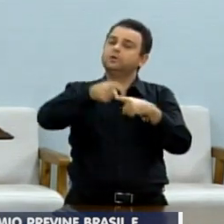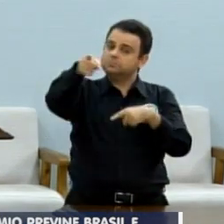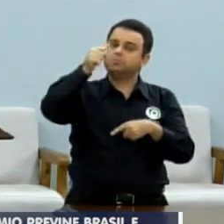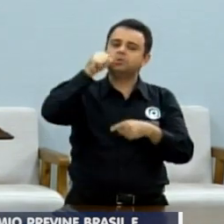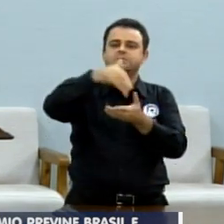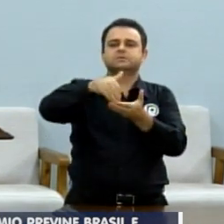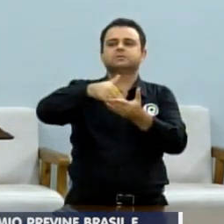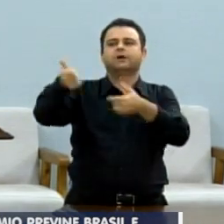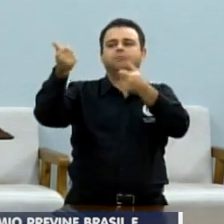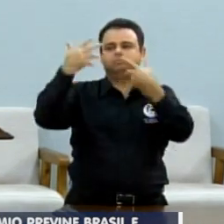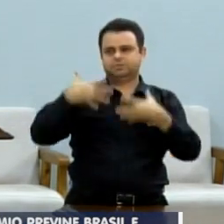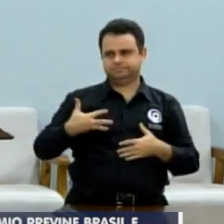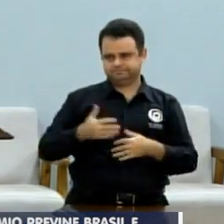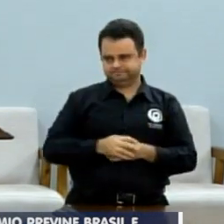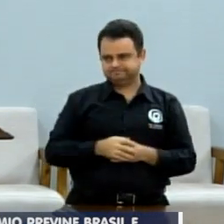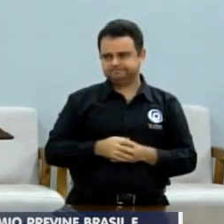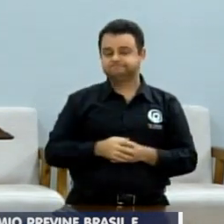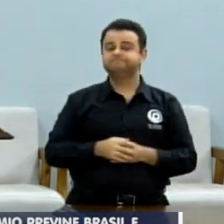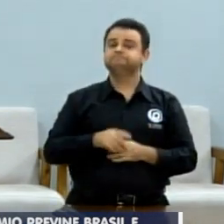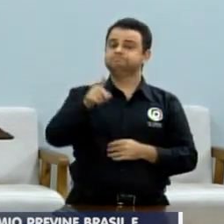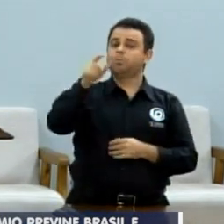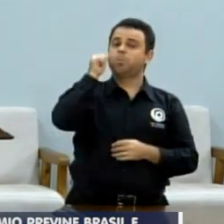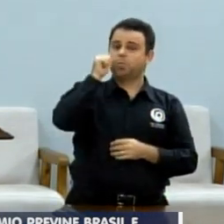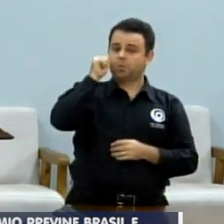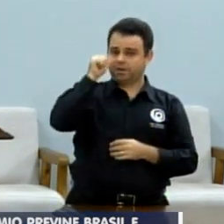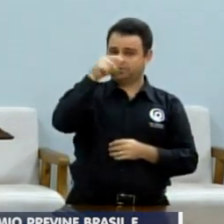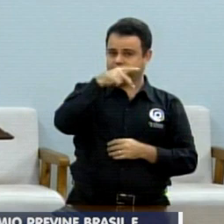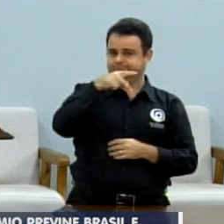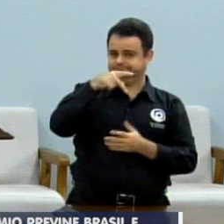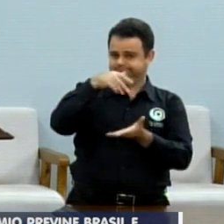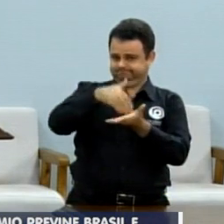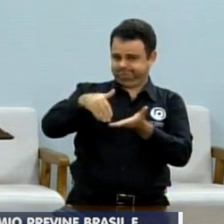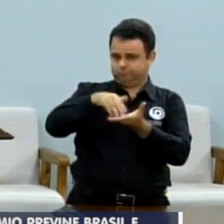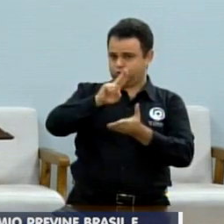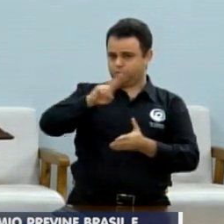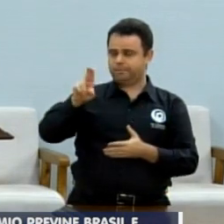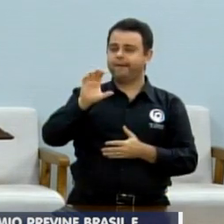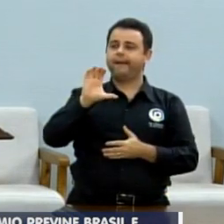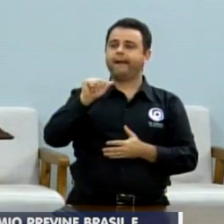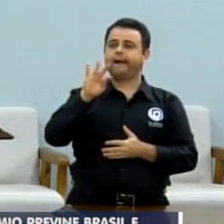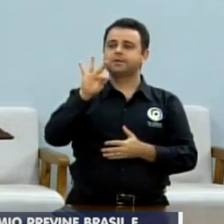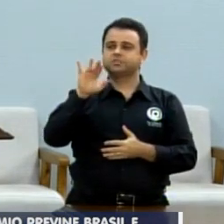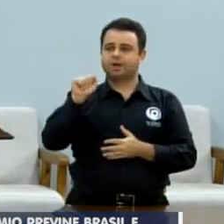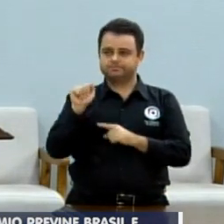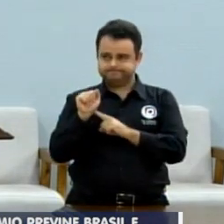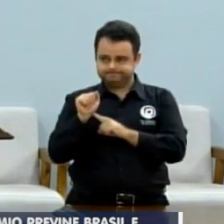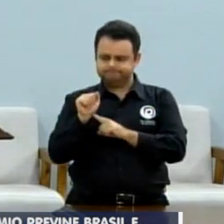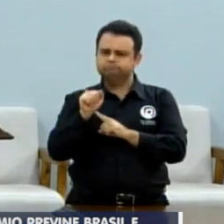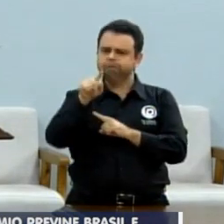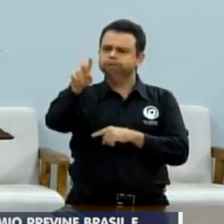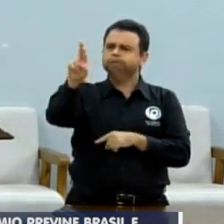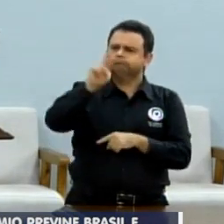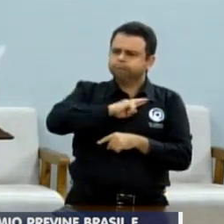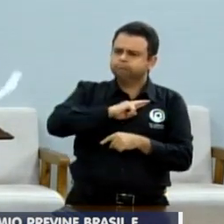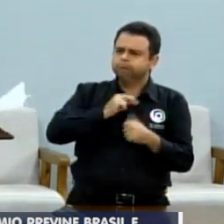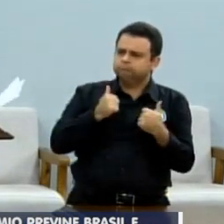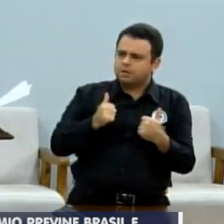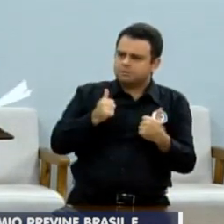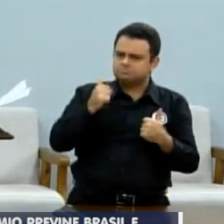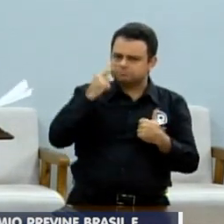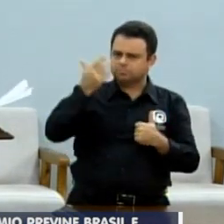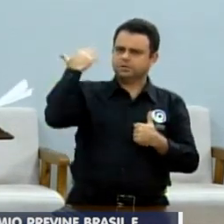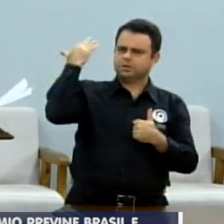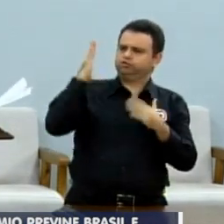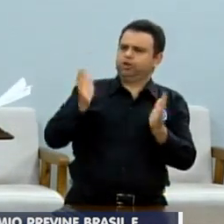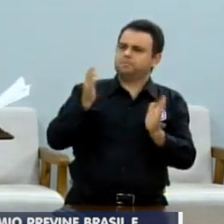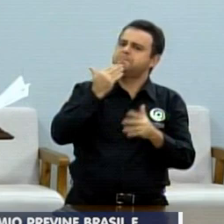Sempre que eu pedi e solicitei a Cátia lá com uma reunião de outra situação, eu fui bem atendido. Então, espero que ela tenha uma explicação muito